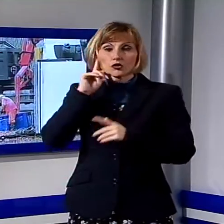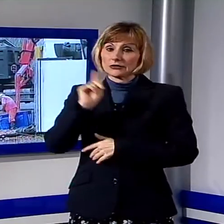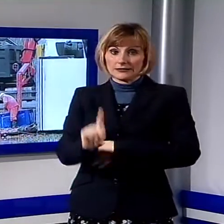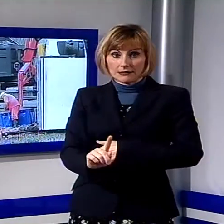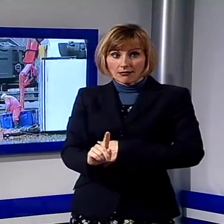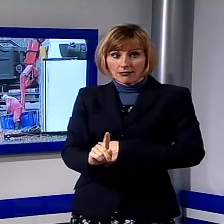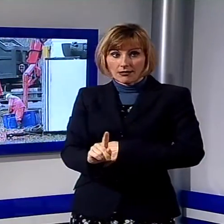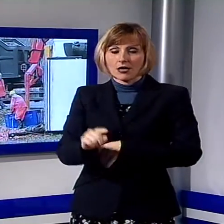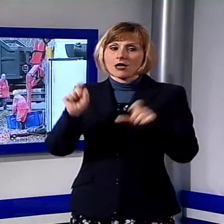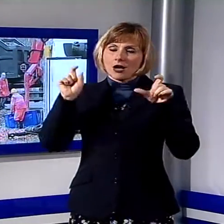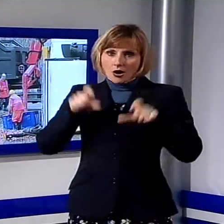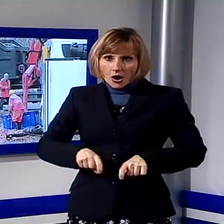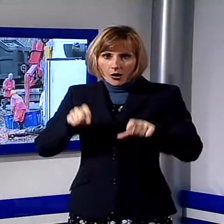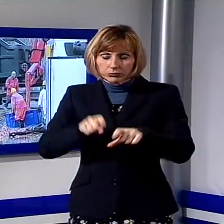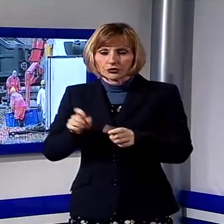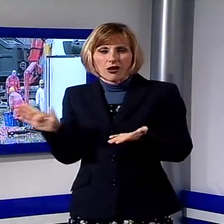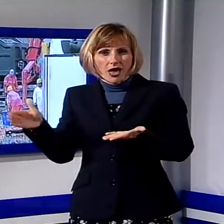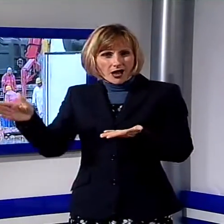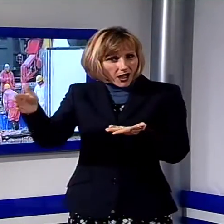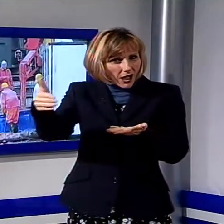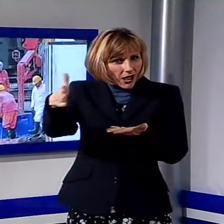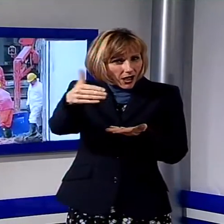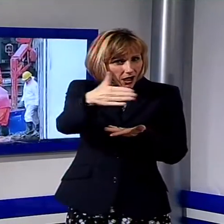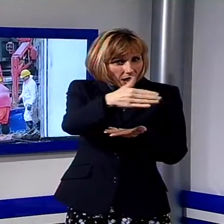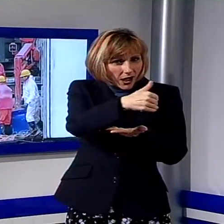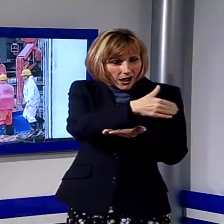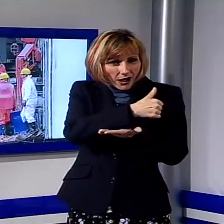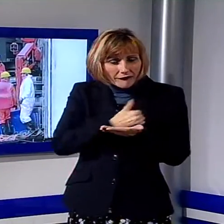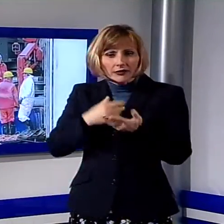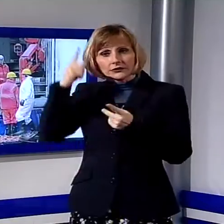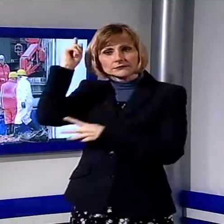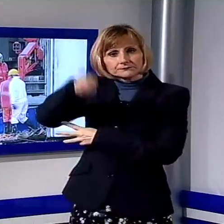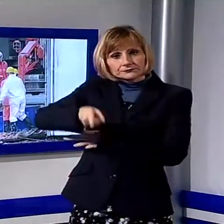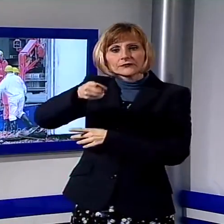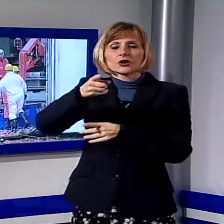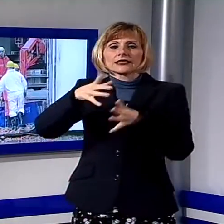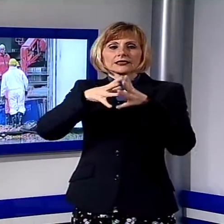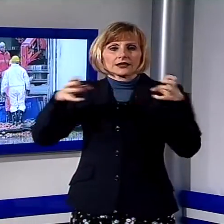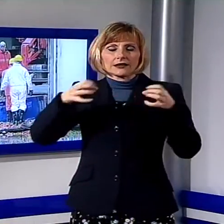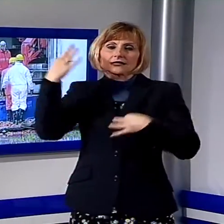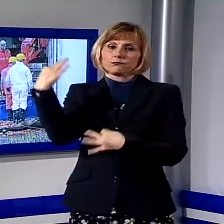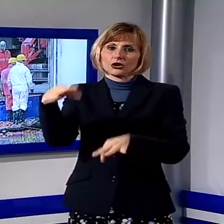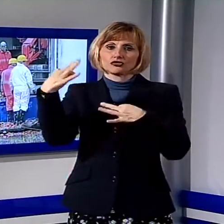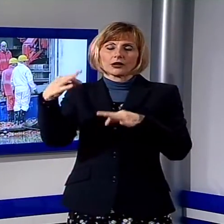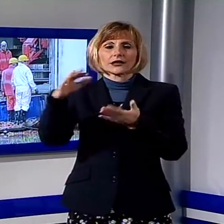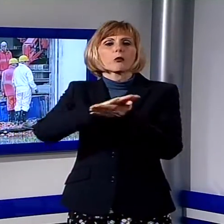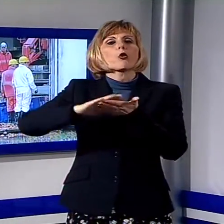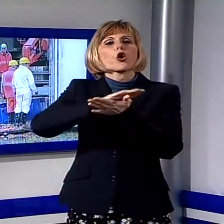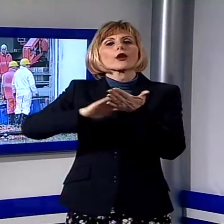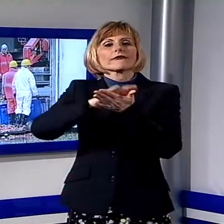procedere alla rimozione del camion è dovuta intervenire una ditta specializzata in bonifiche ambientali. Ferito, ma